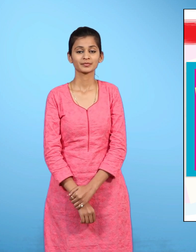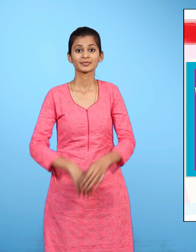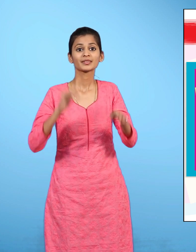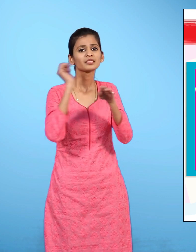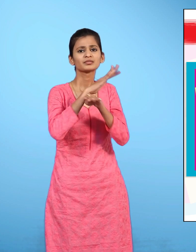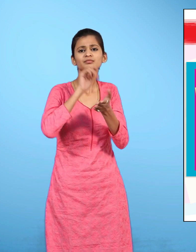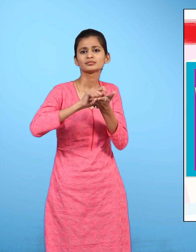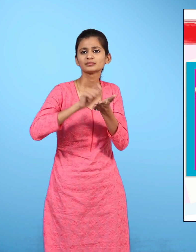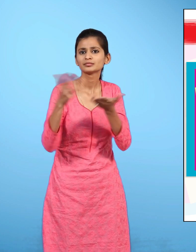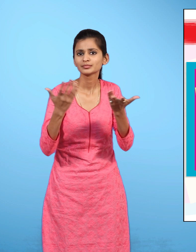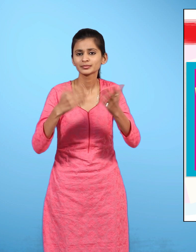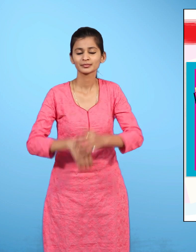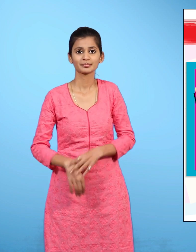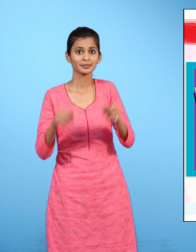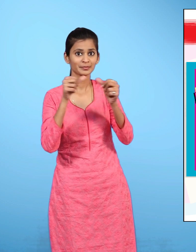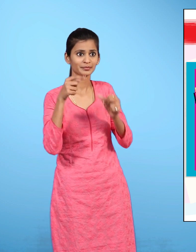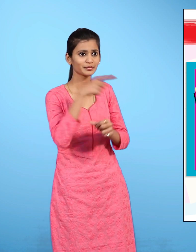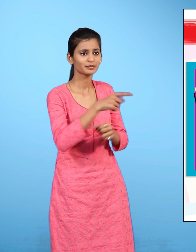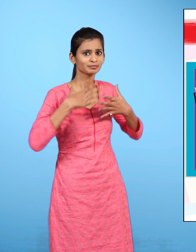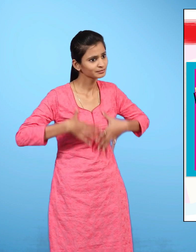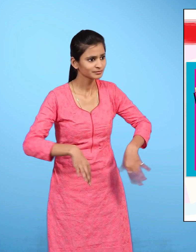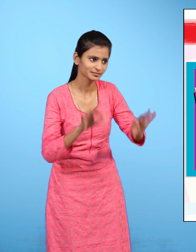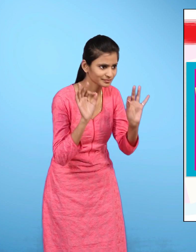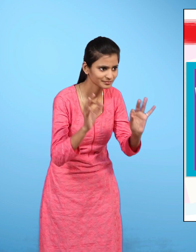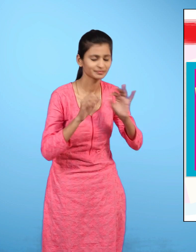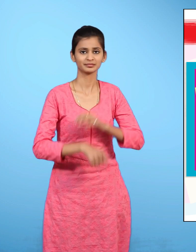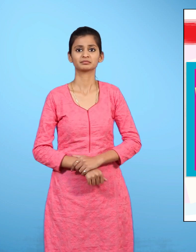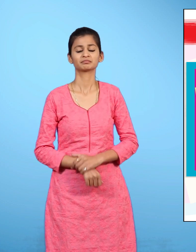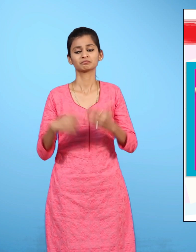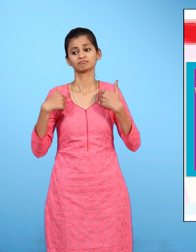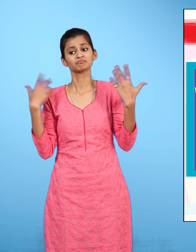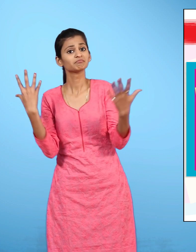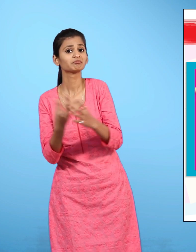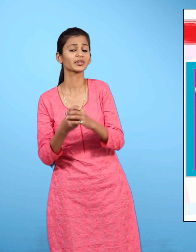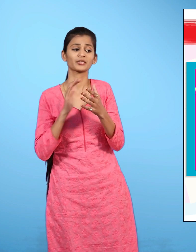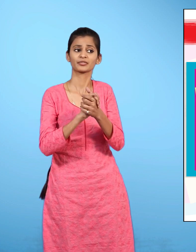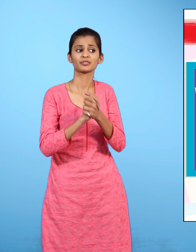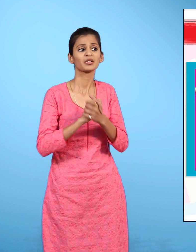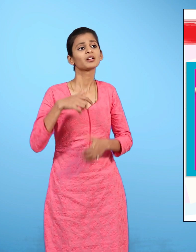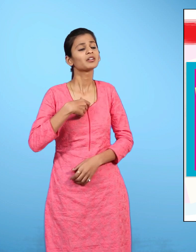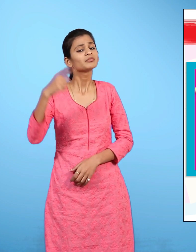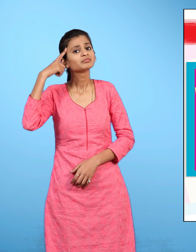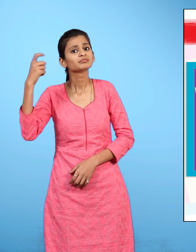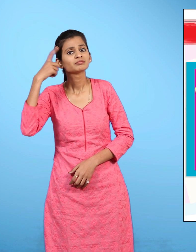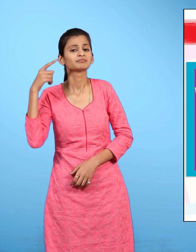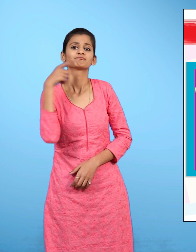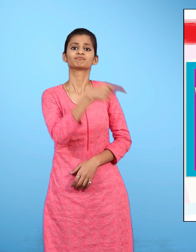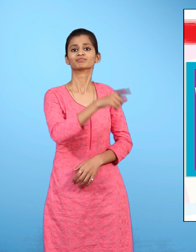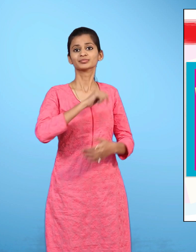चिठी में लिखा है एहमद तुम बताओ कैसे हो हम सब दोस्तों को तुम्हारी याद आती